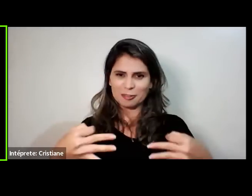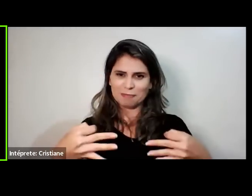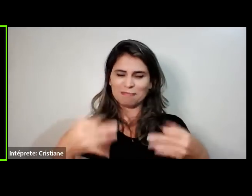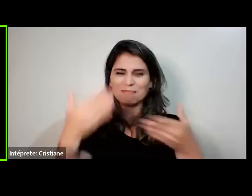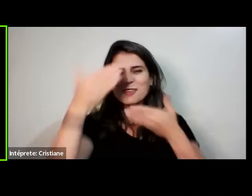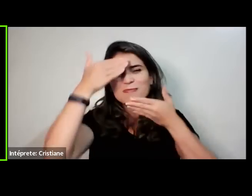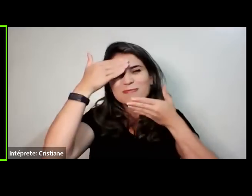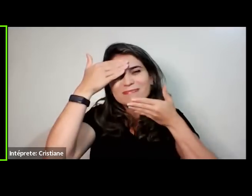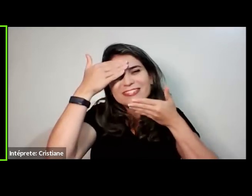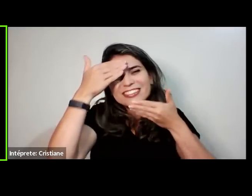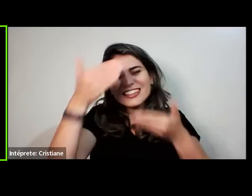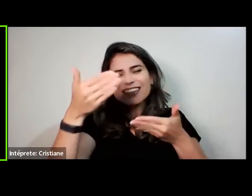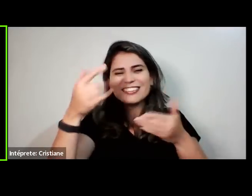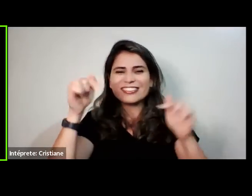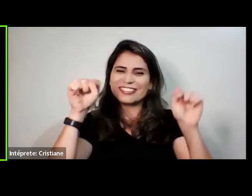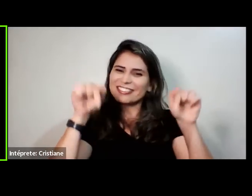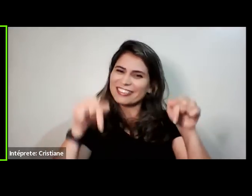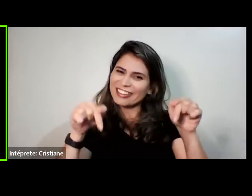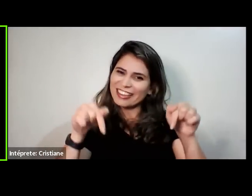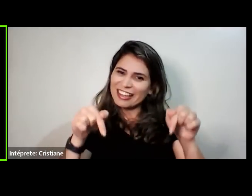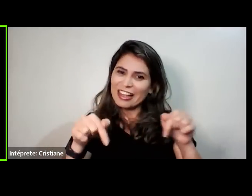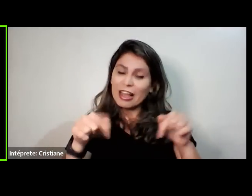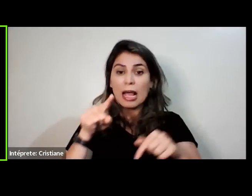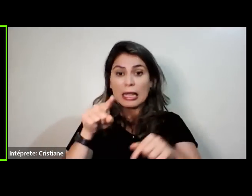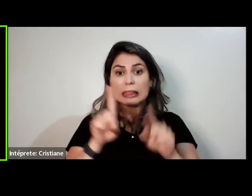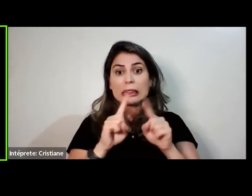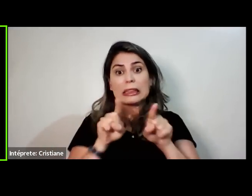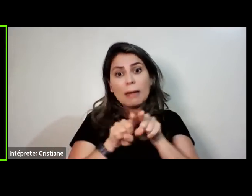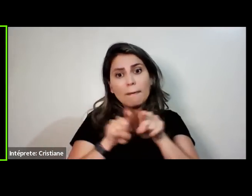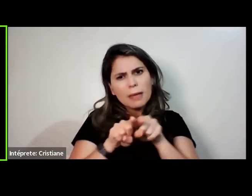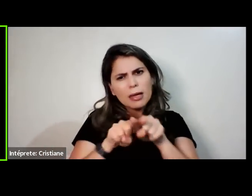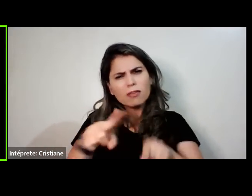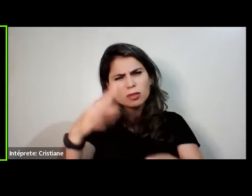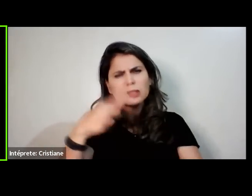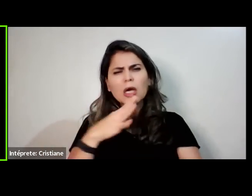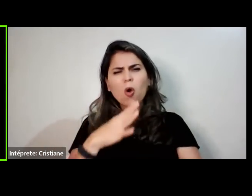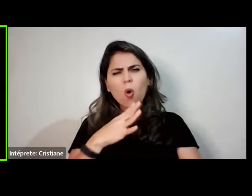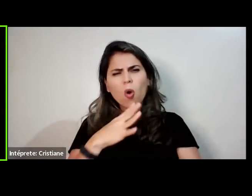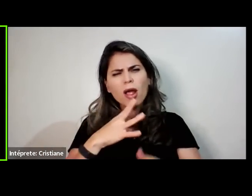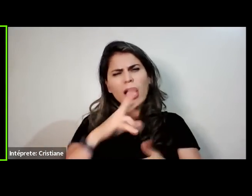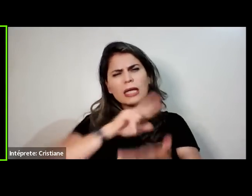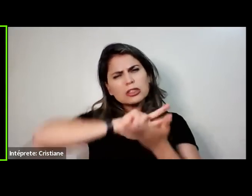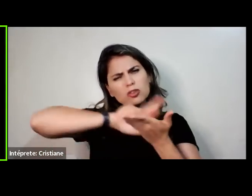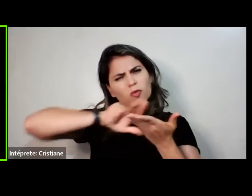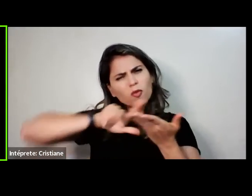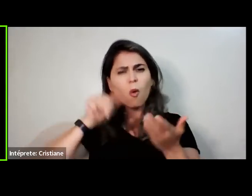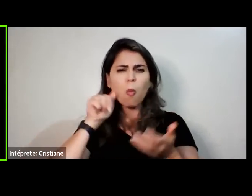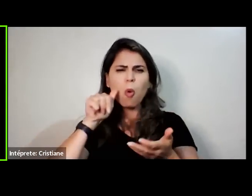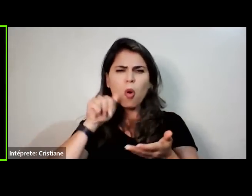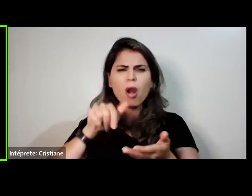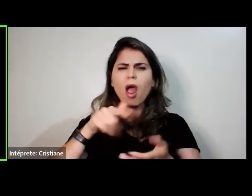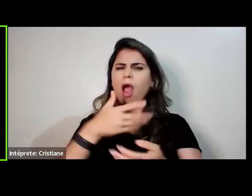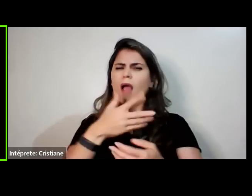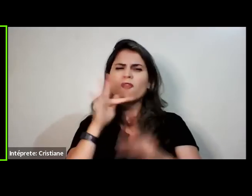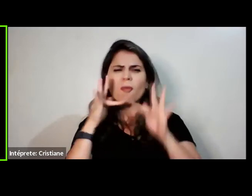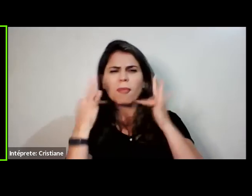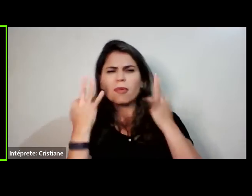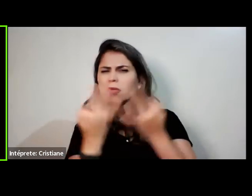Espero que você possa colocar lá no grupo de WhatsApp que você faz parte. Talvez da família, do trabalho,